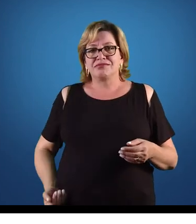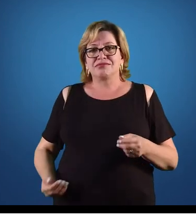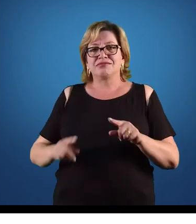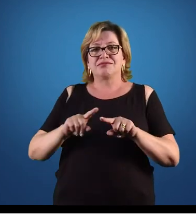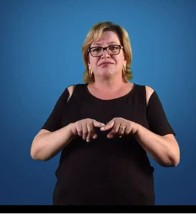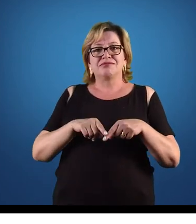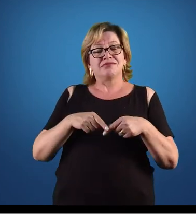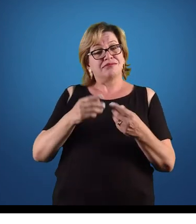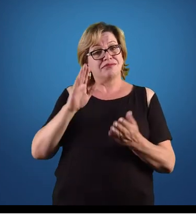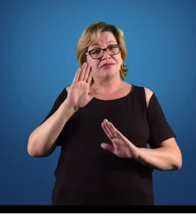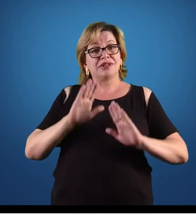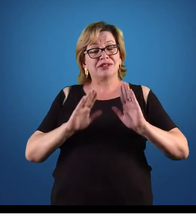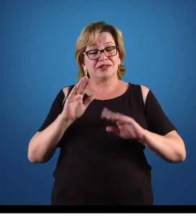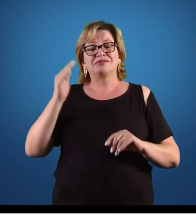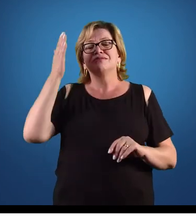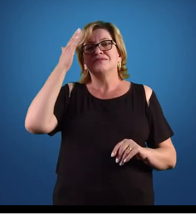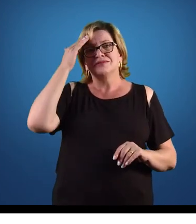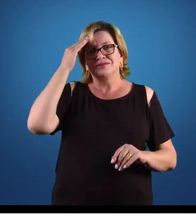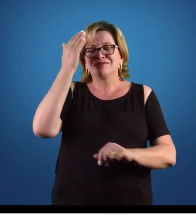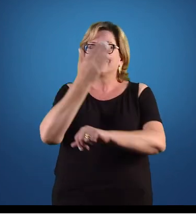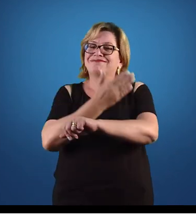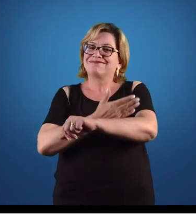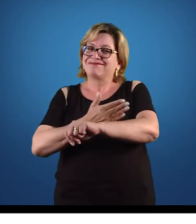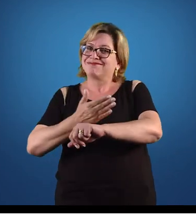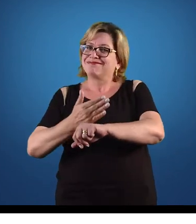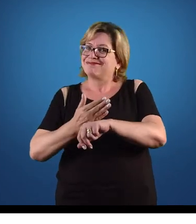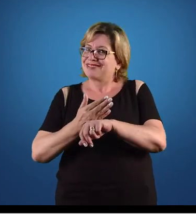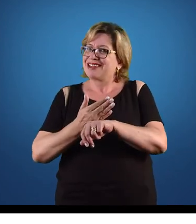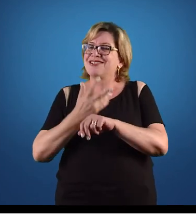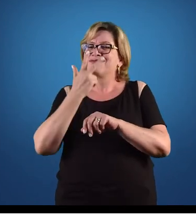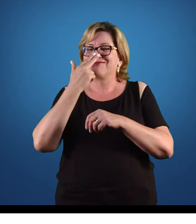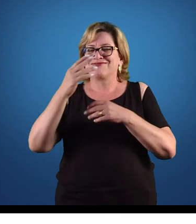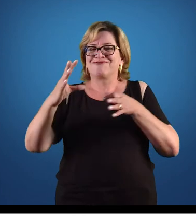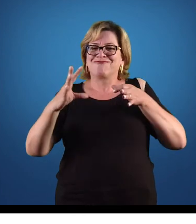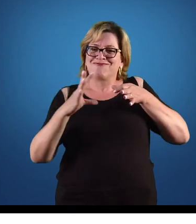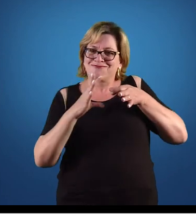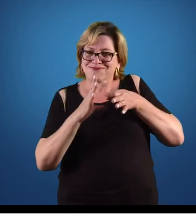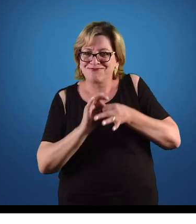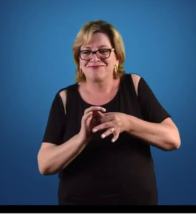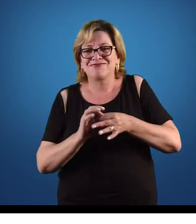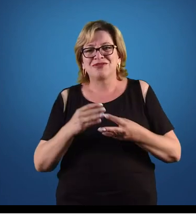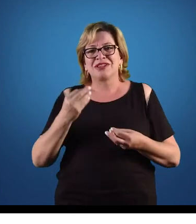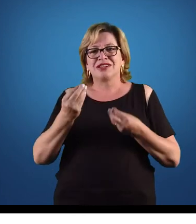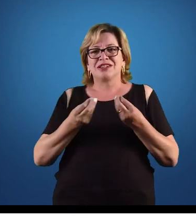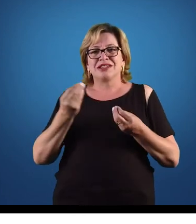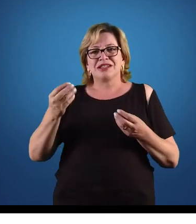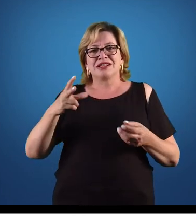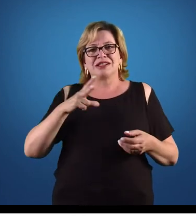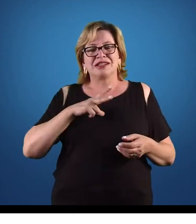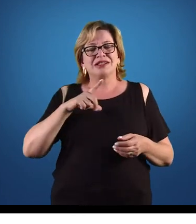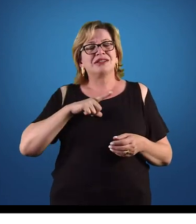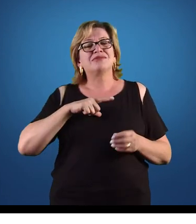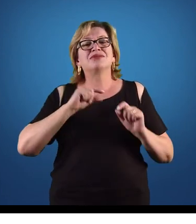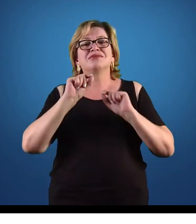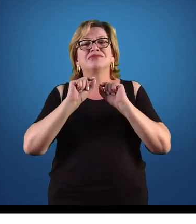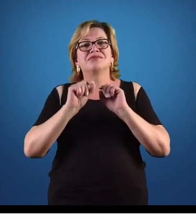infelizmente, nós sabemos que na prática isso não acontece. Então, nós temos o quê?